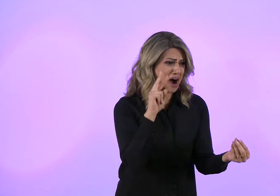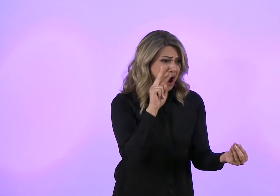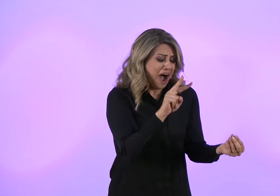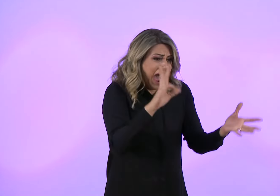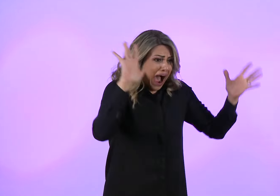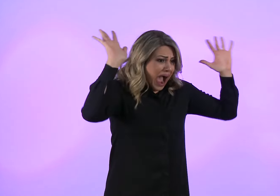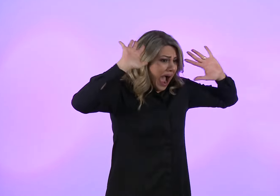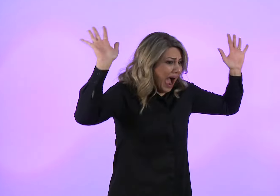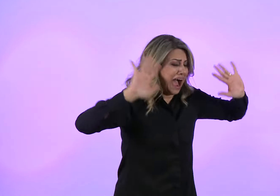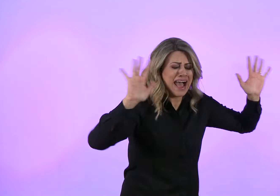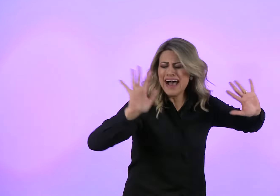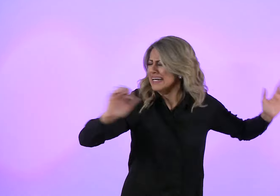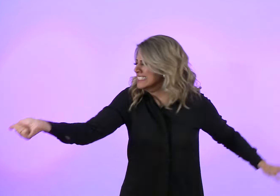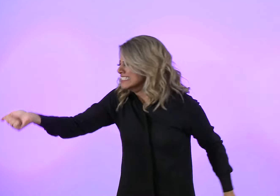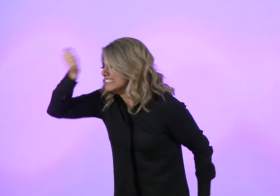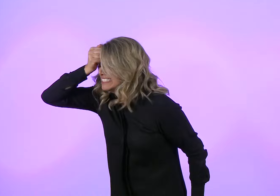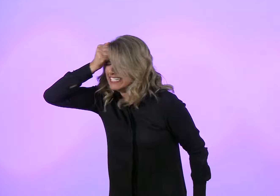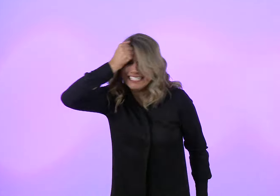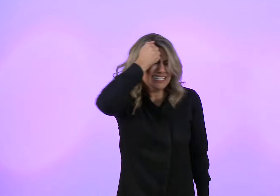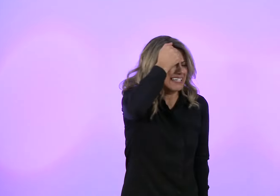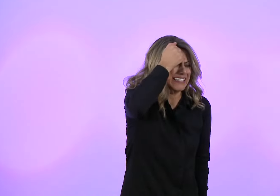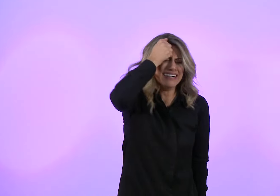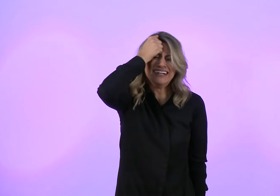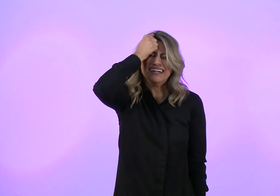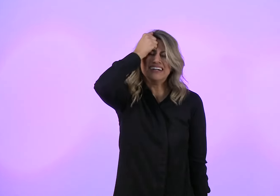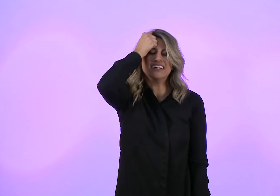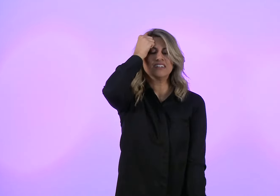Depois de arrepender